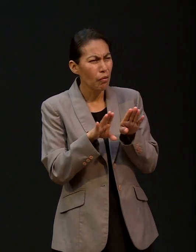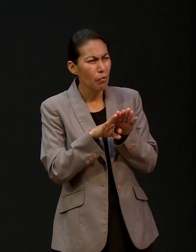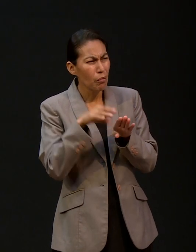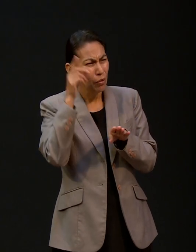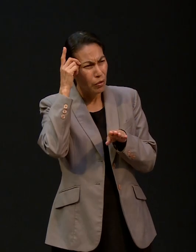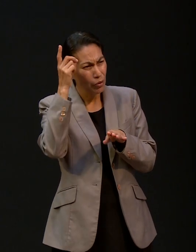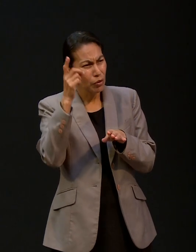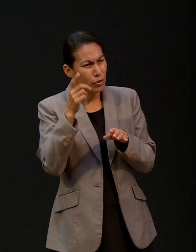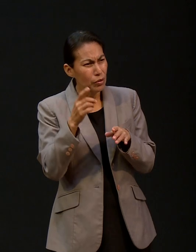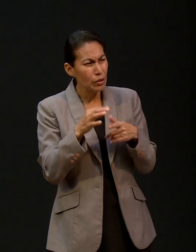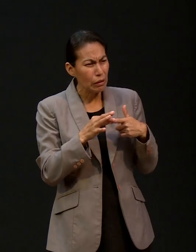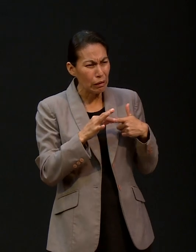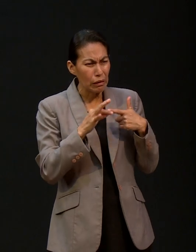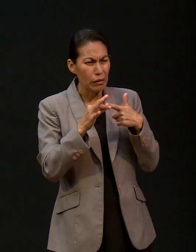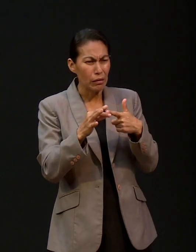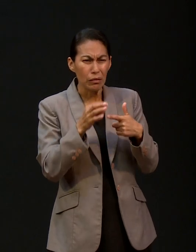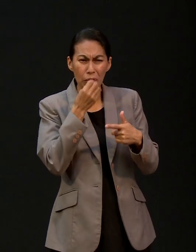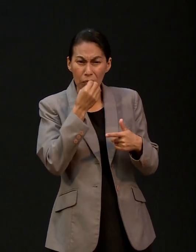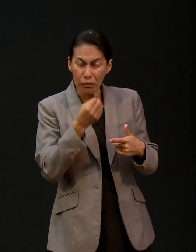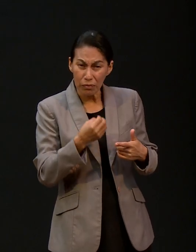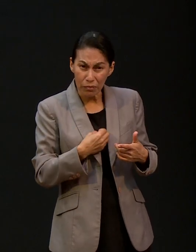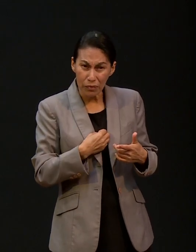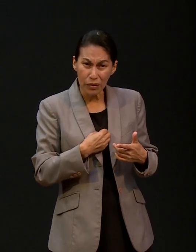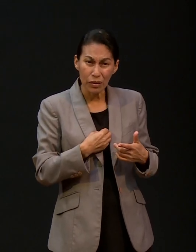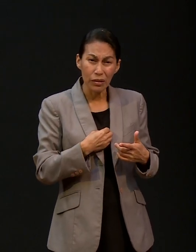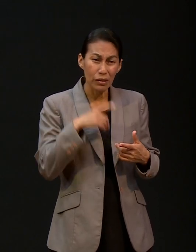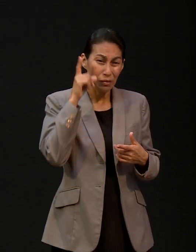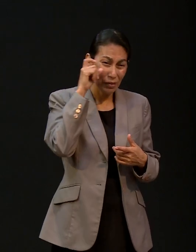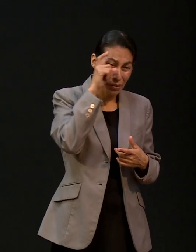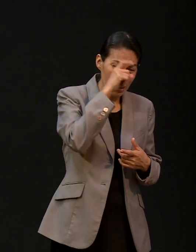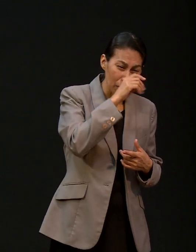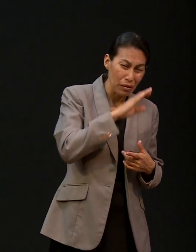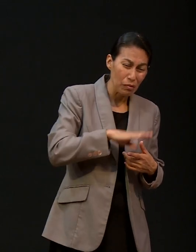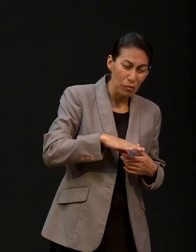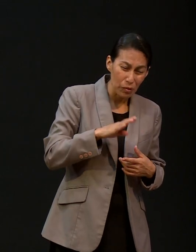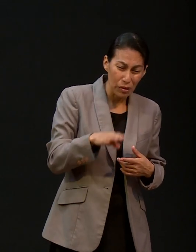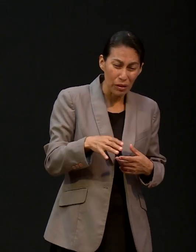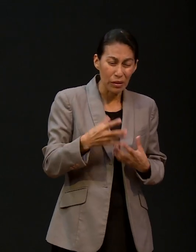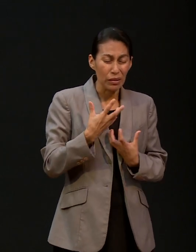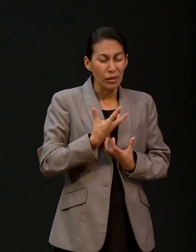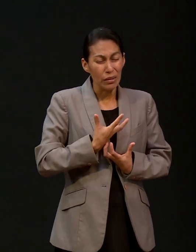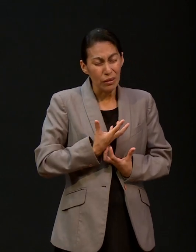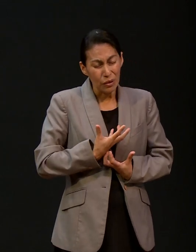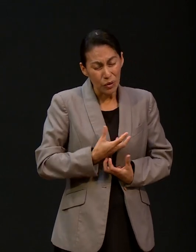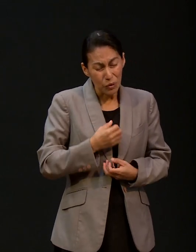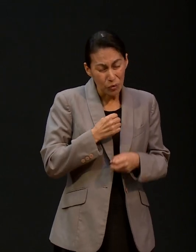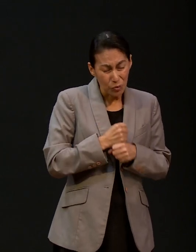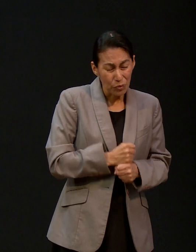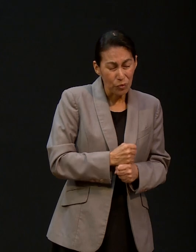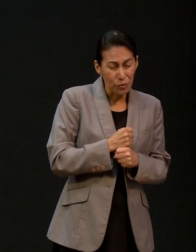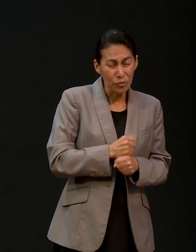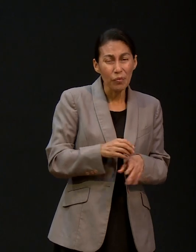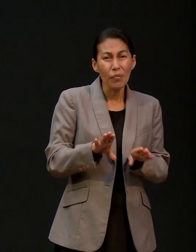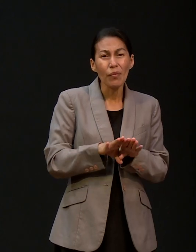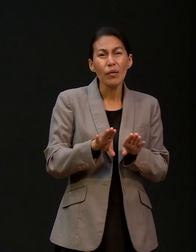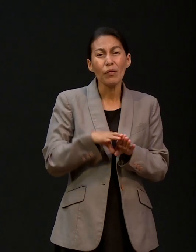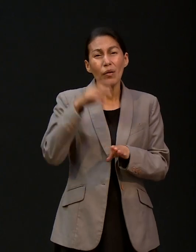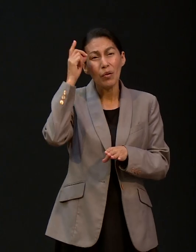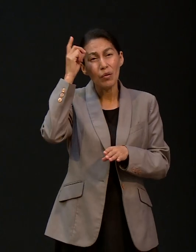de cómo Dios los ha conducido aún en el valle de sombra de muerte. Él ha estado allí acompañándoles. No los ha